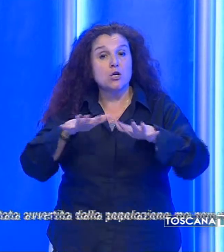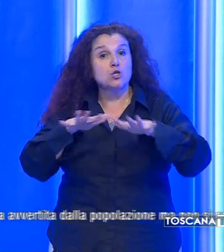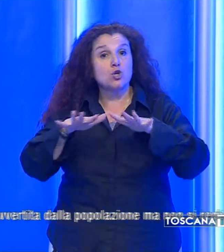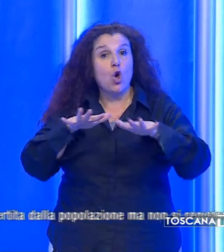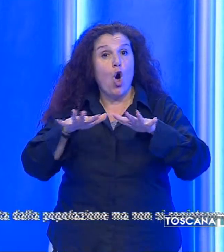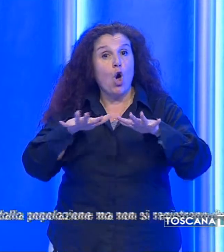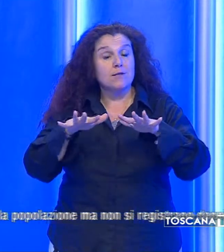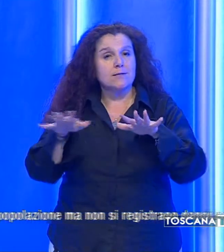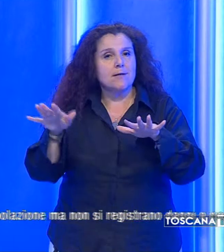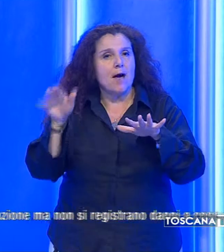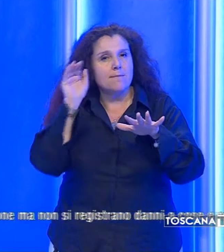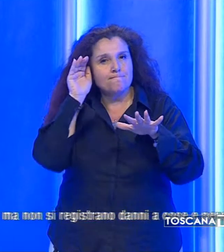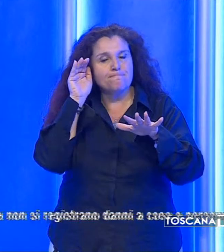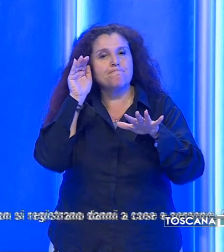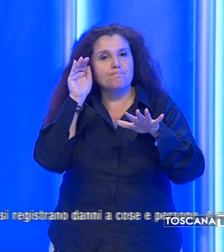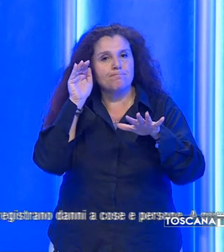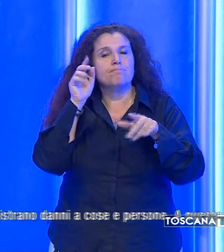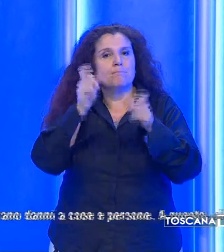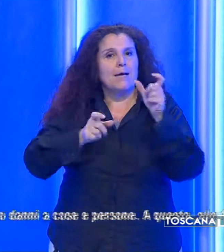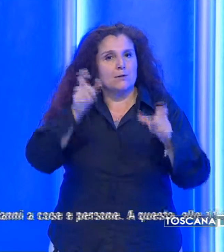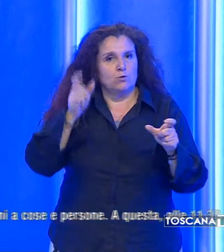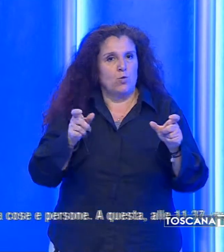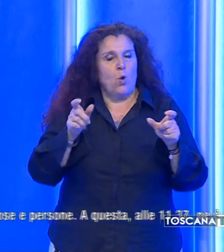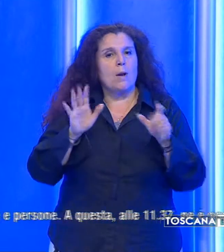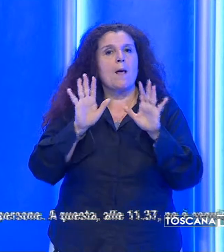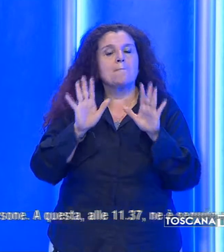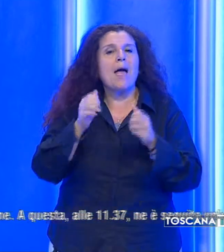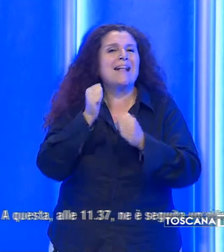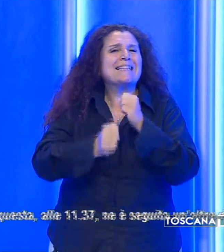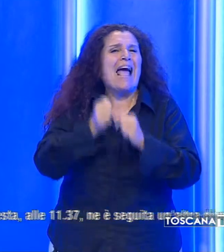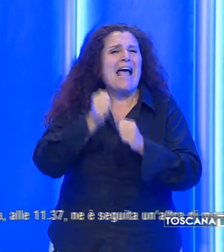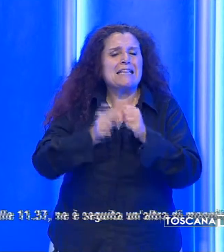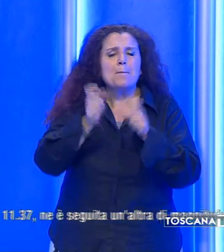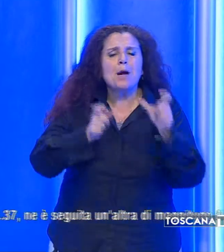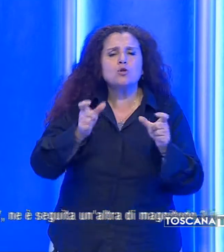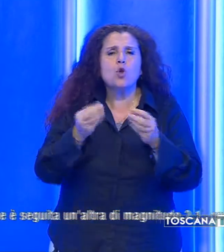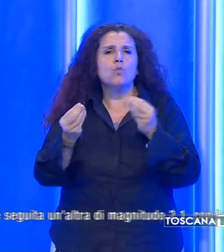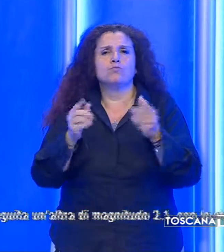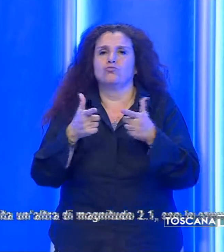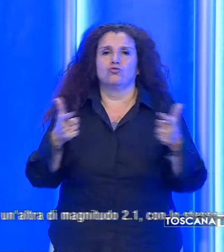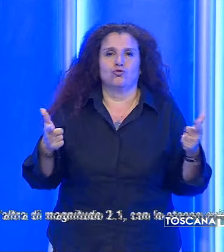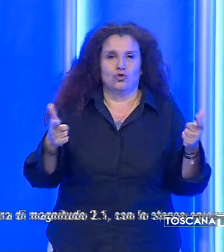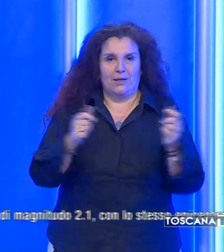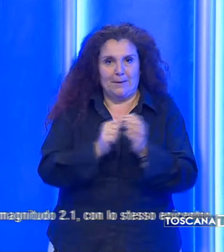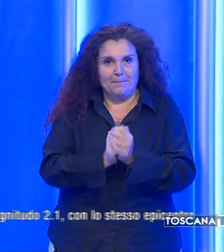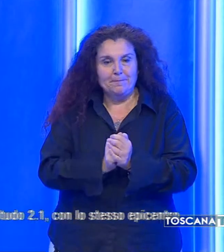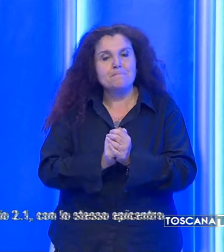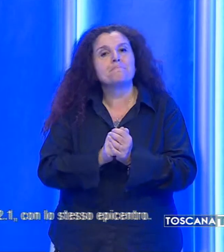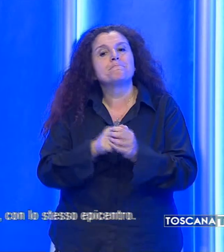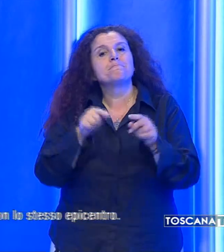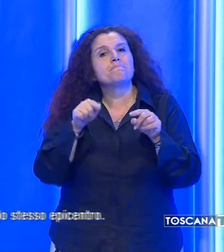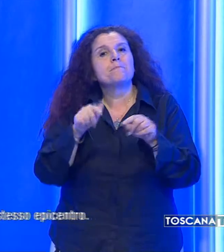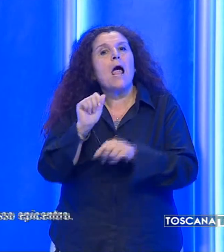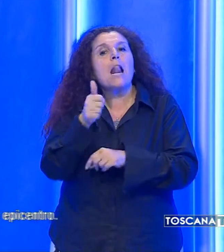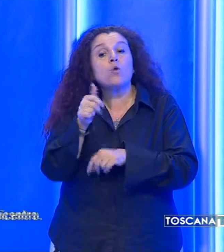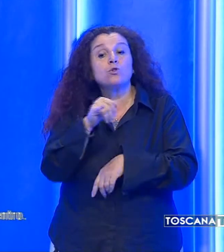è stata avvertita dalla popolazione, ma non si registrano danni a persone o cose. A questa, alle